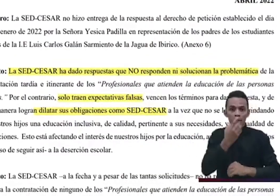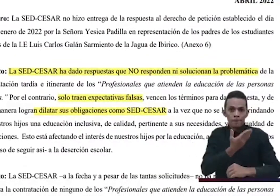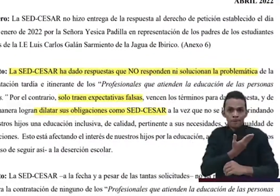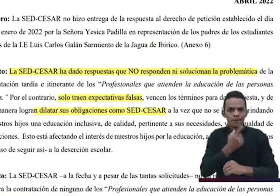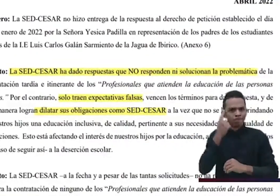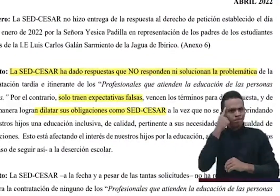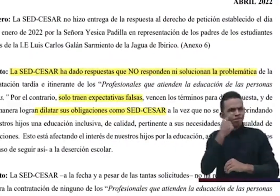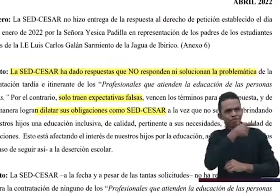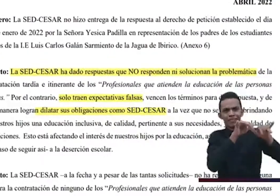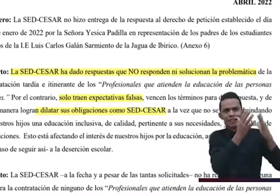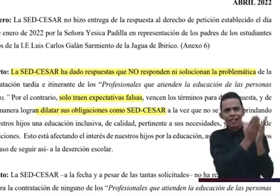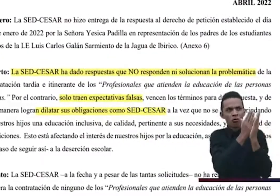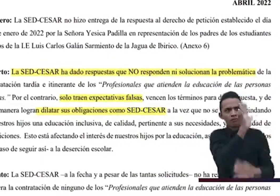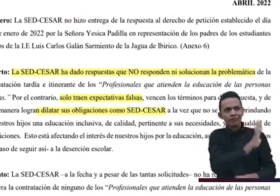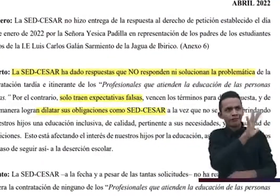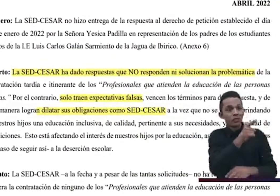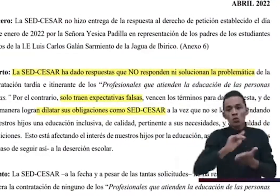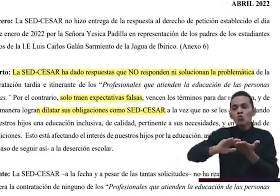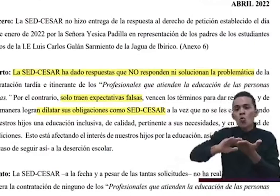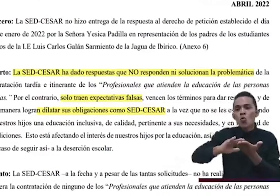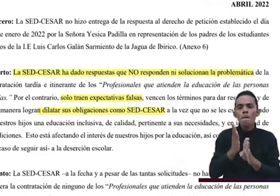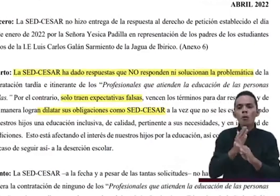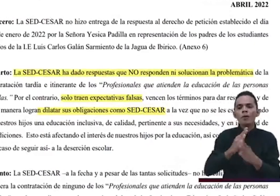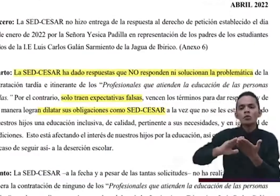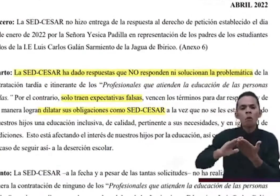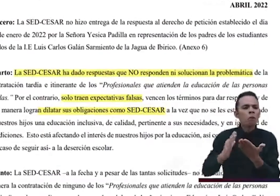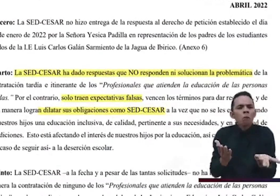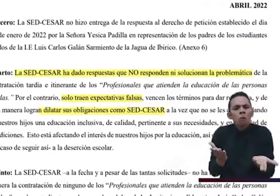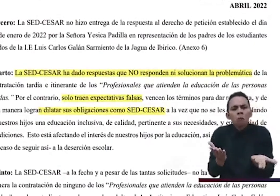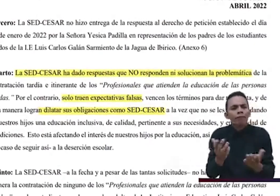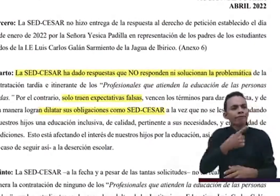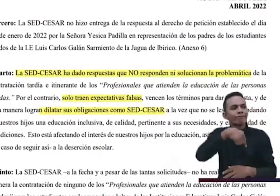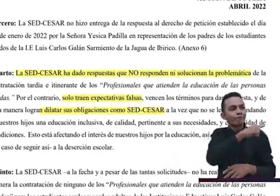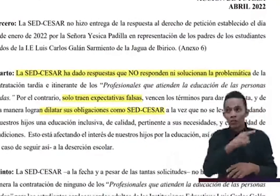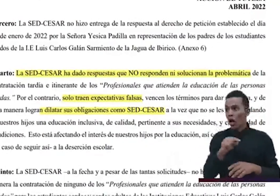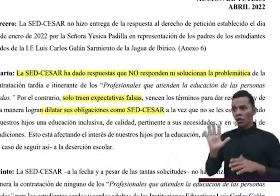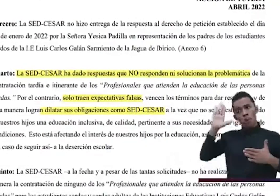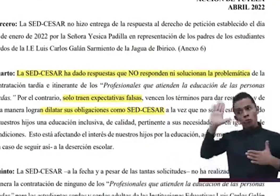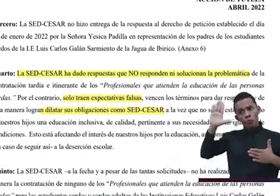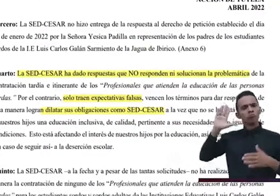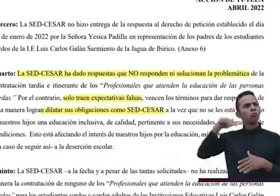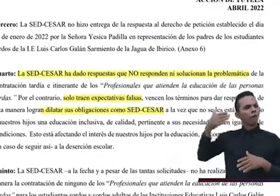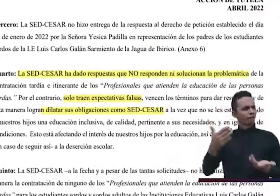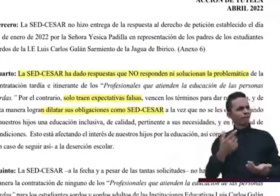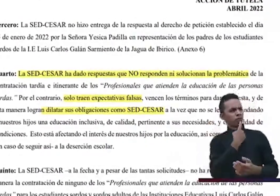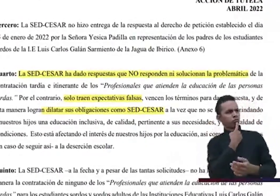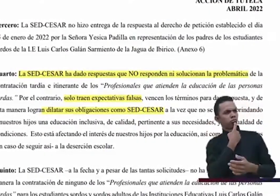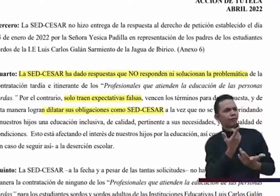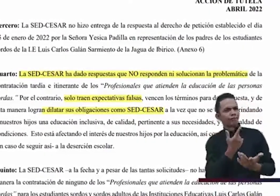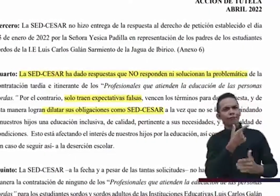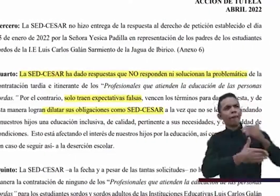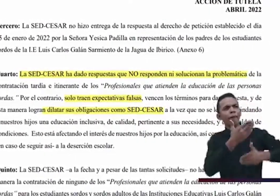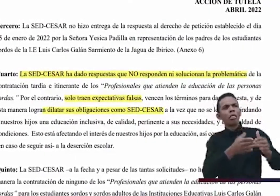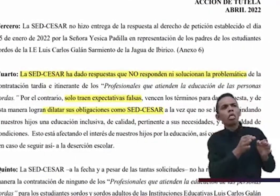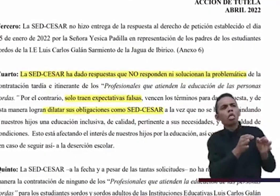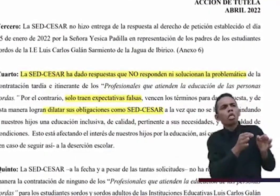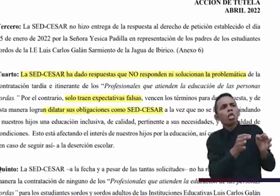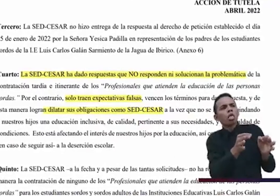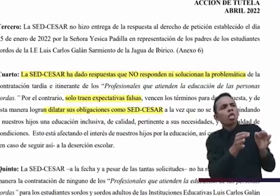ha dado solución a la problemática que lleva más de cinco años antes bien dan expectativas falsas dilatan los procesos y así logran